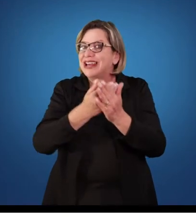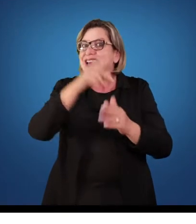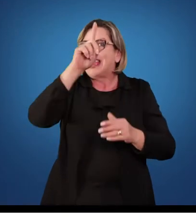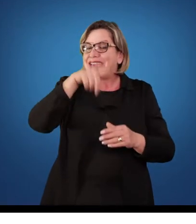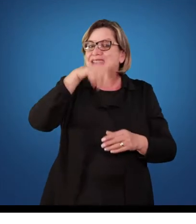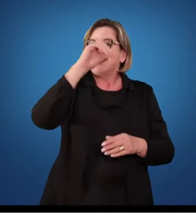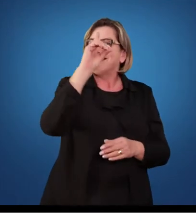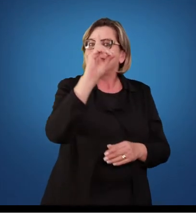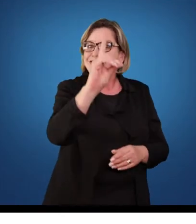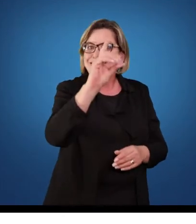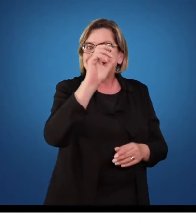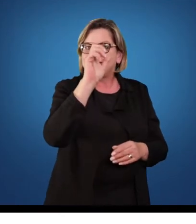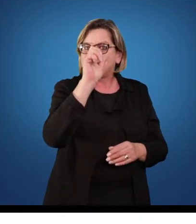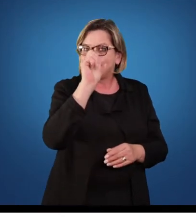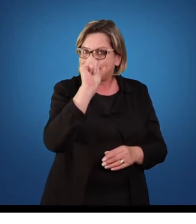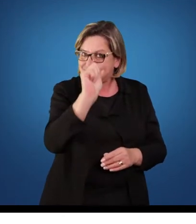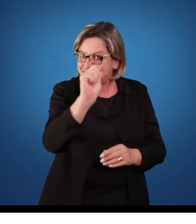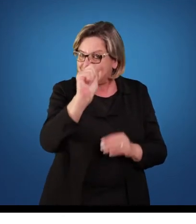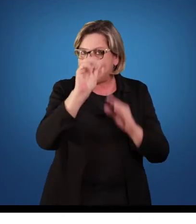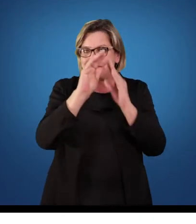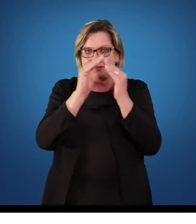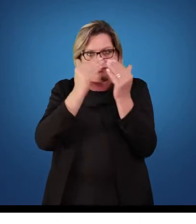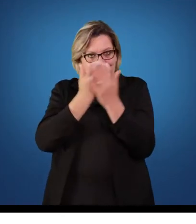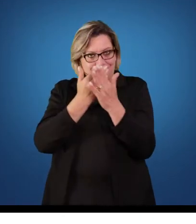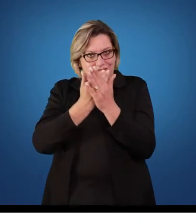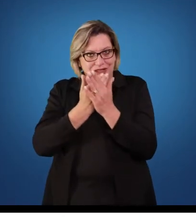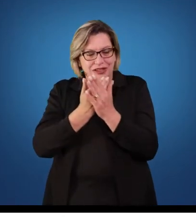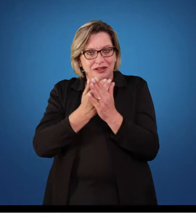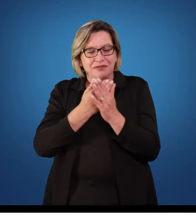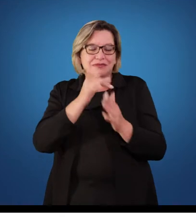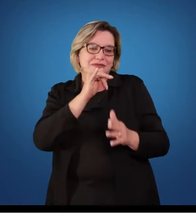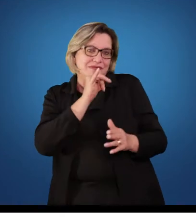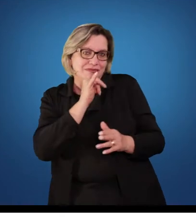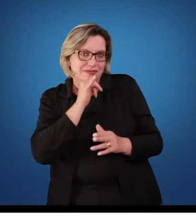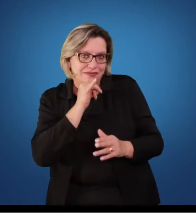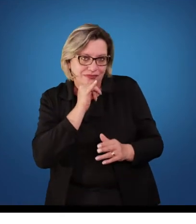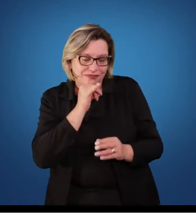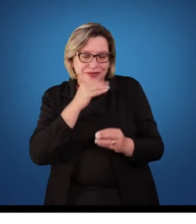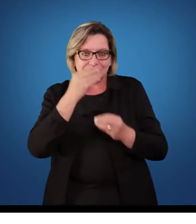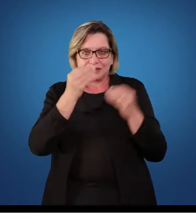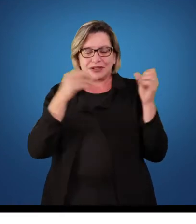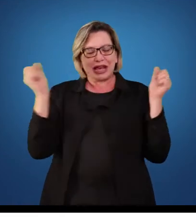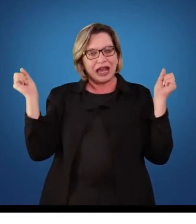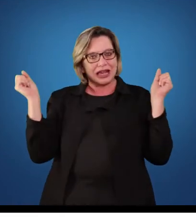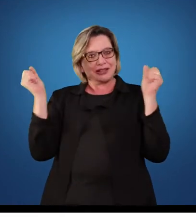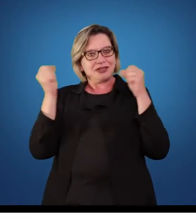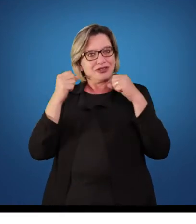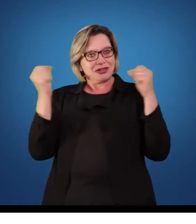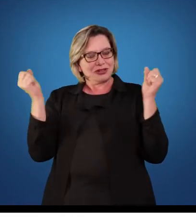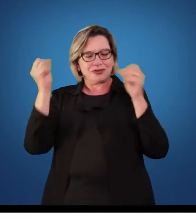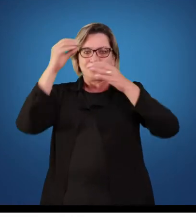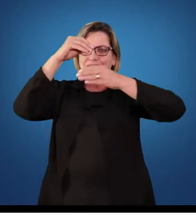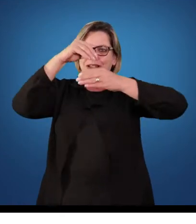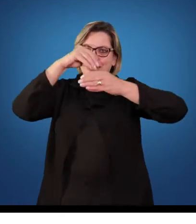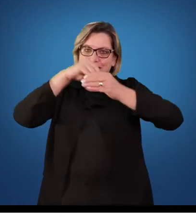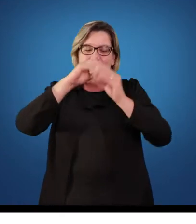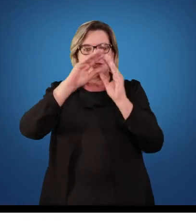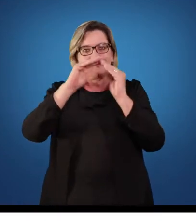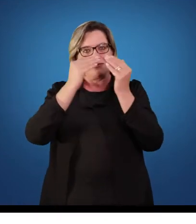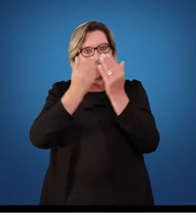e não a códigos externos à escola. Por exemplo, a educação física dentro da escola, no contexto escolar,